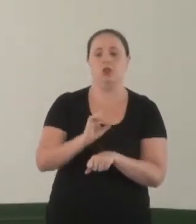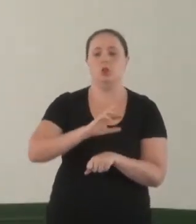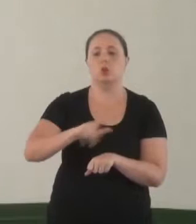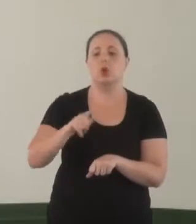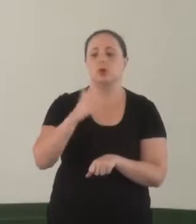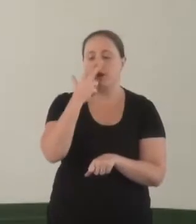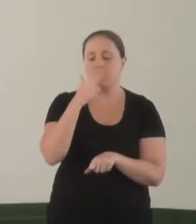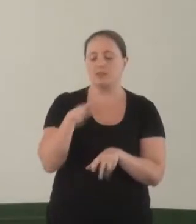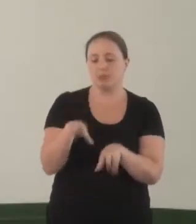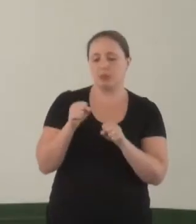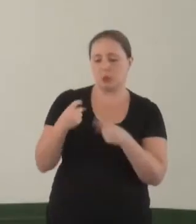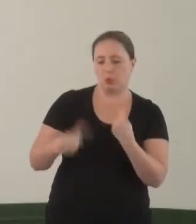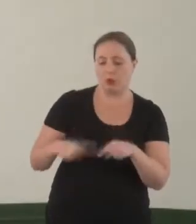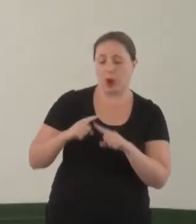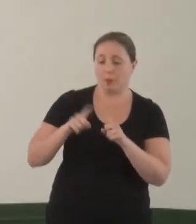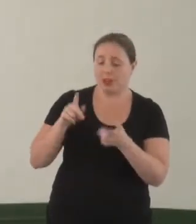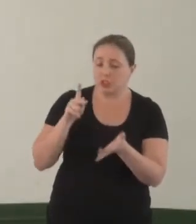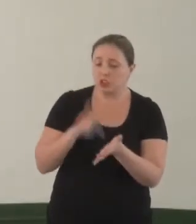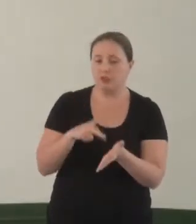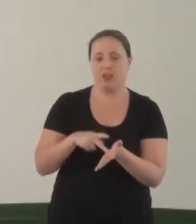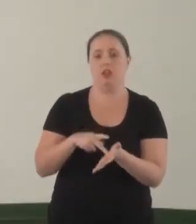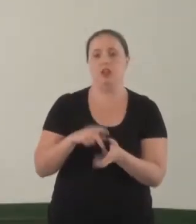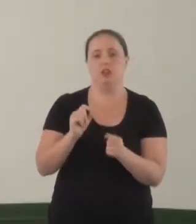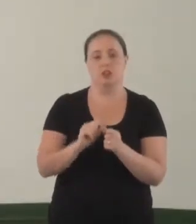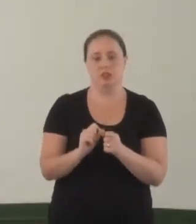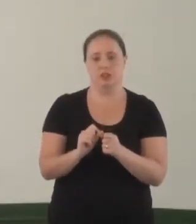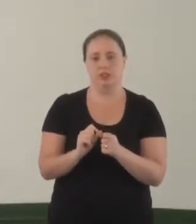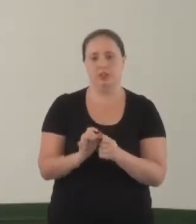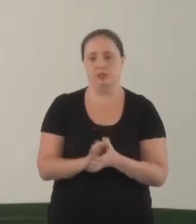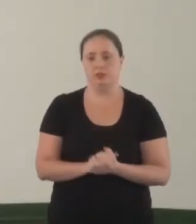aderindo a essa política, mas, de fato, que ela seja efetivada.